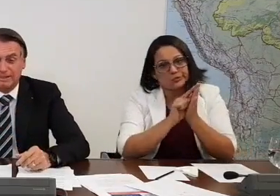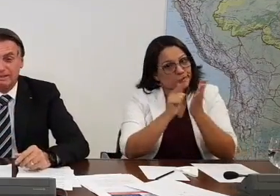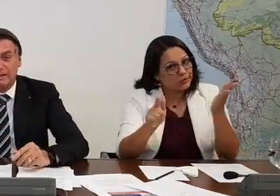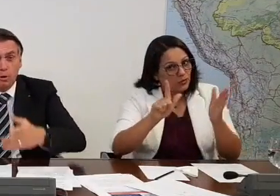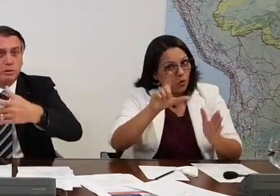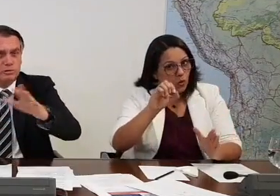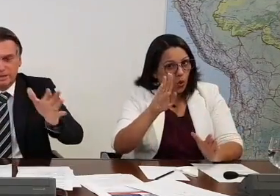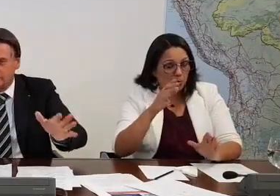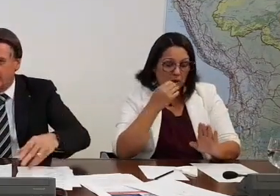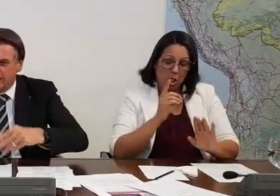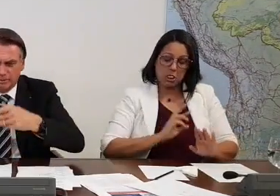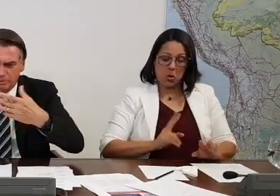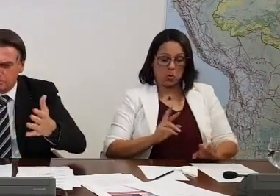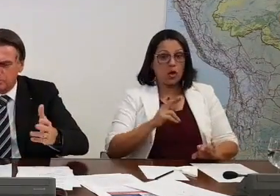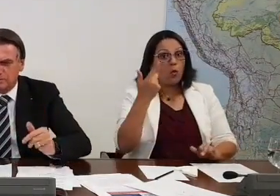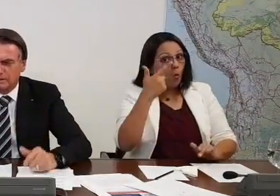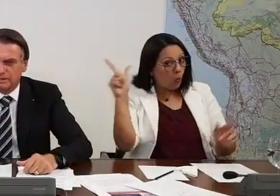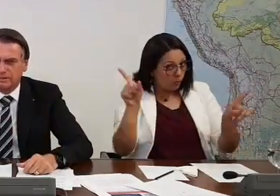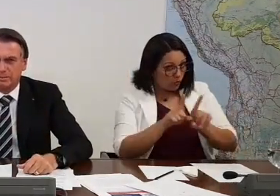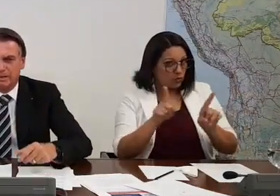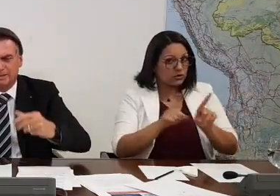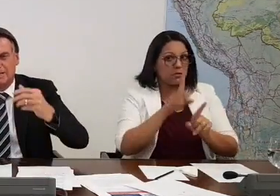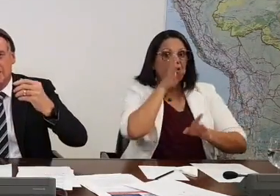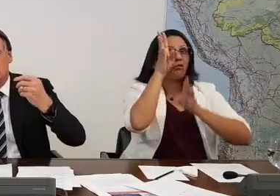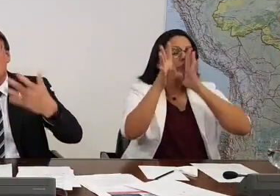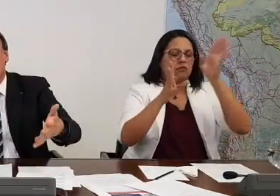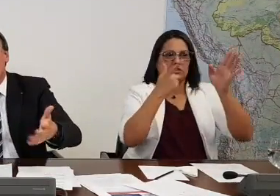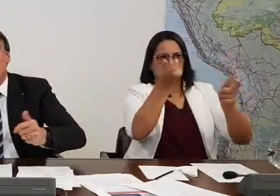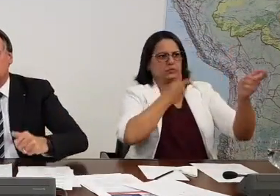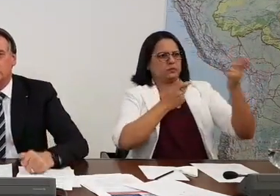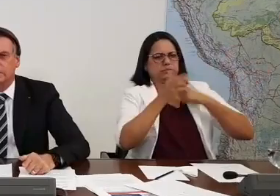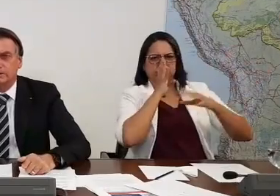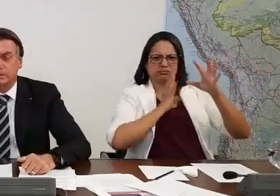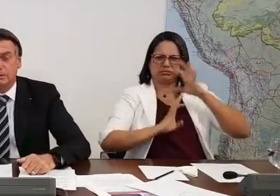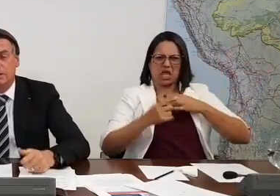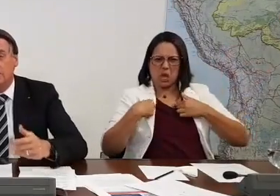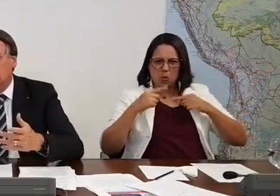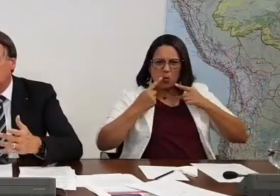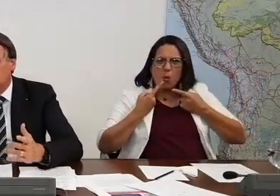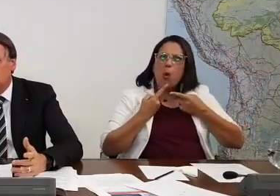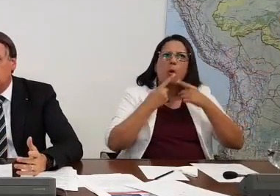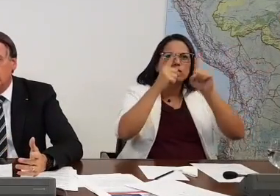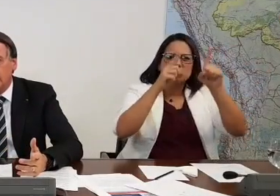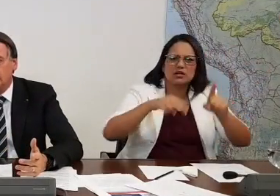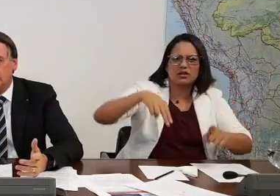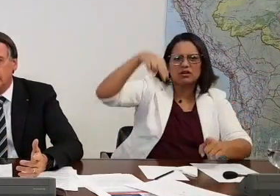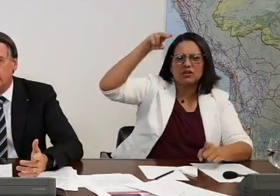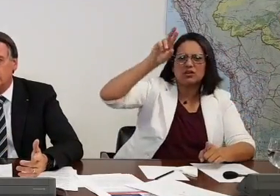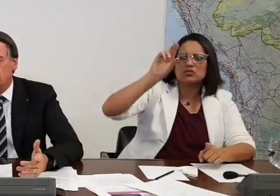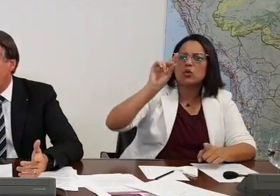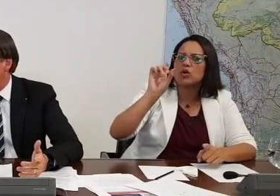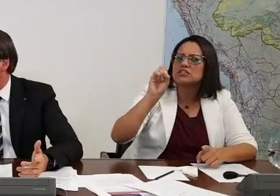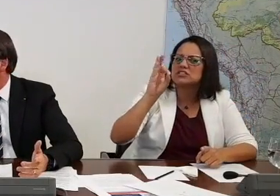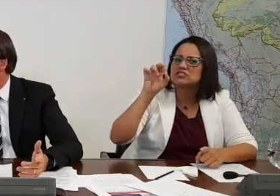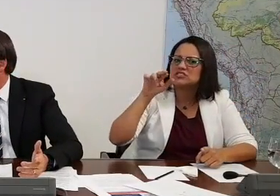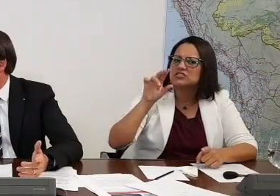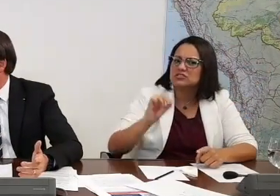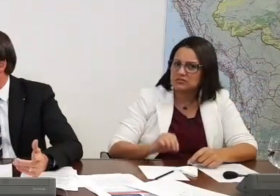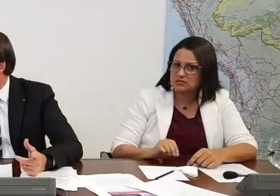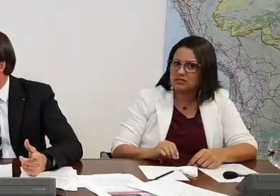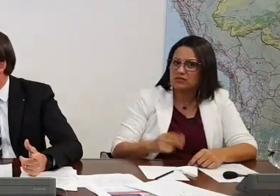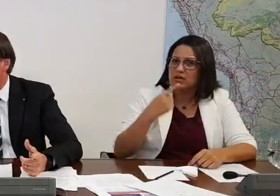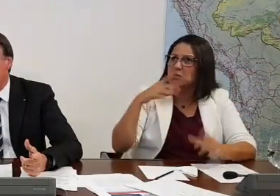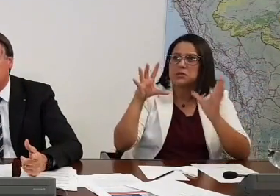guardado lá. Outros jornais falavam absurdo da gente também, nos jogar contra o Nordestino. E o Nordeste, se não me engano, são nove estados.